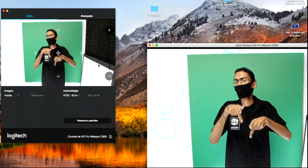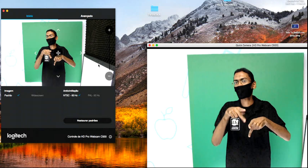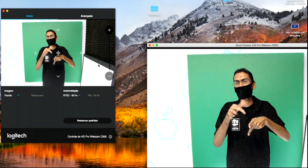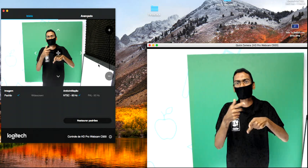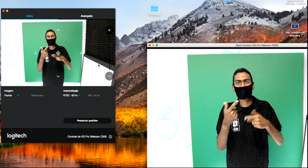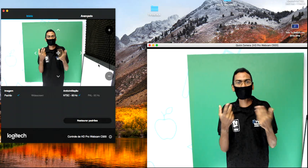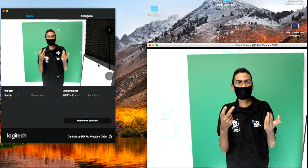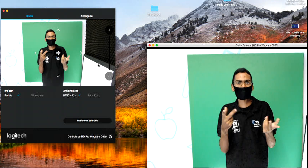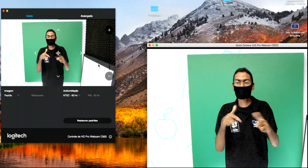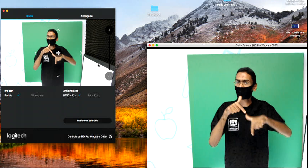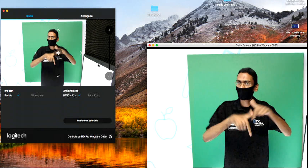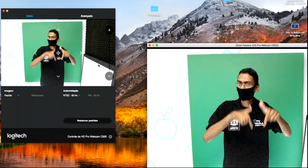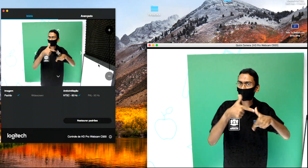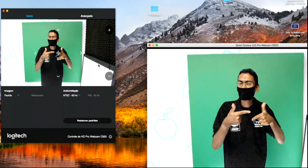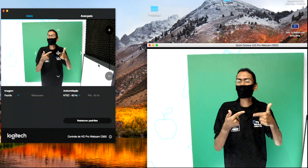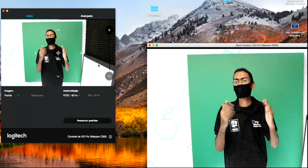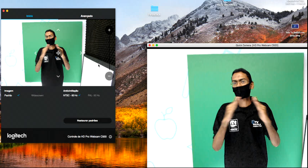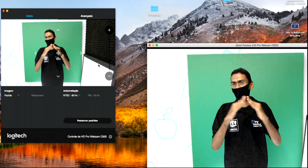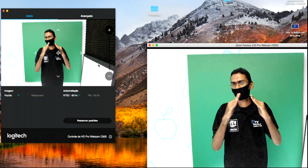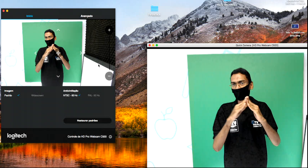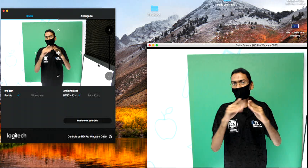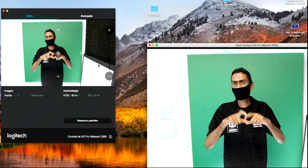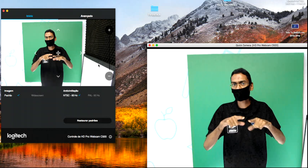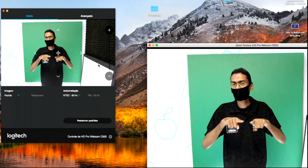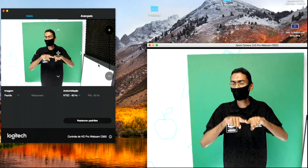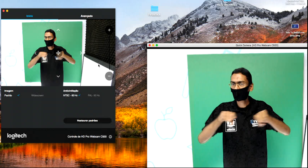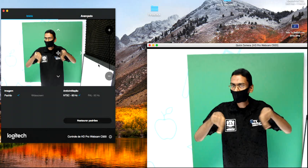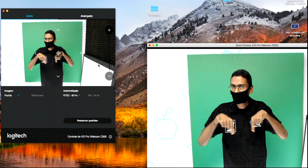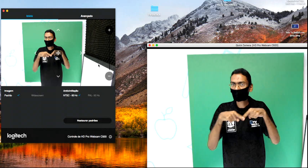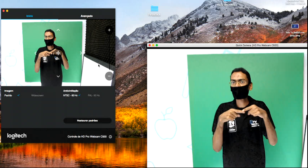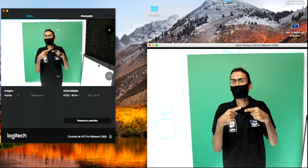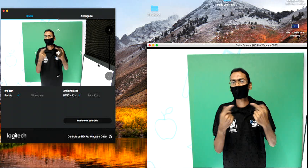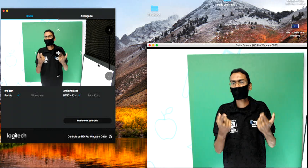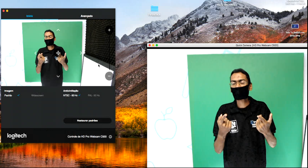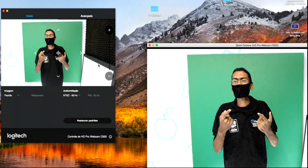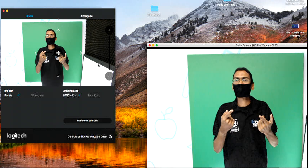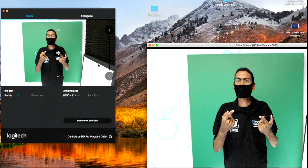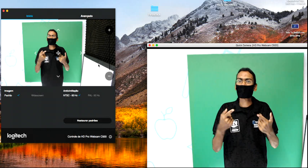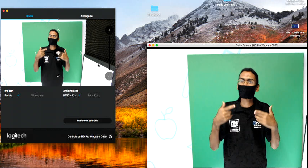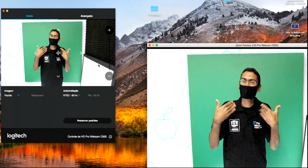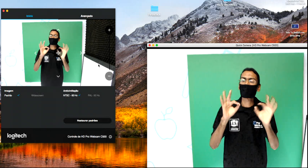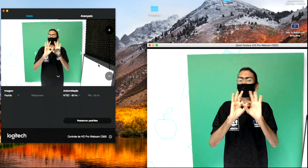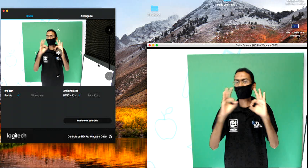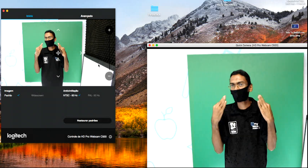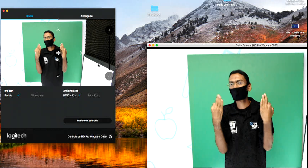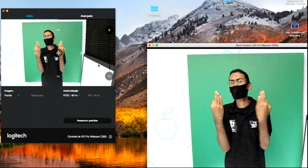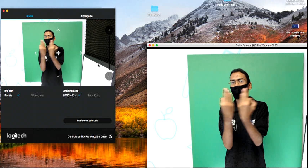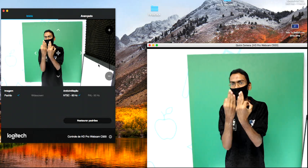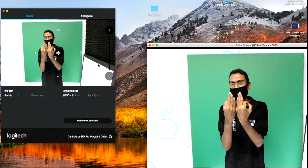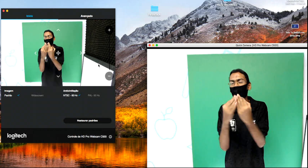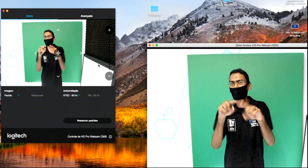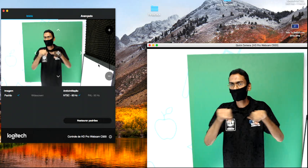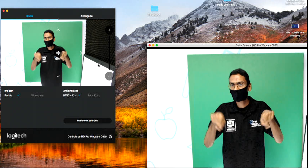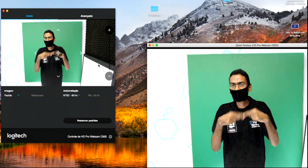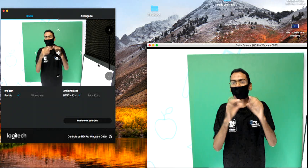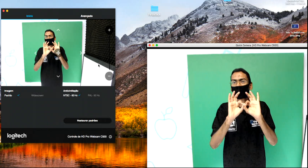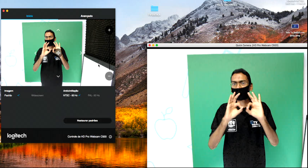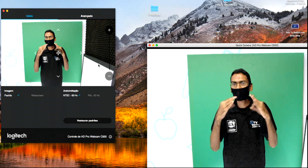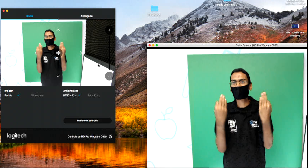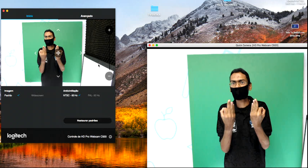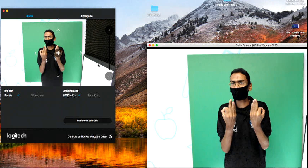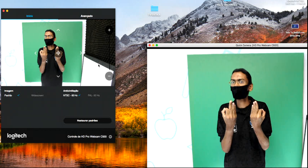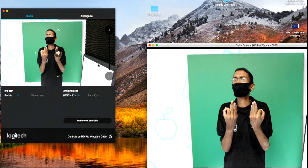a passar a ser um espaço, tanto de lazer familiar, um espaço familiar de acolhida,